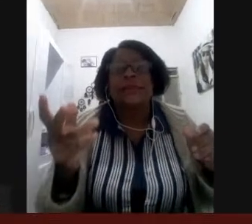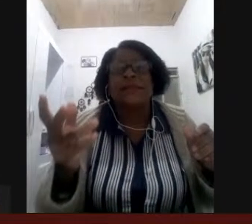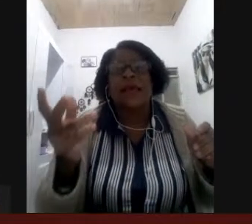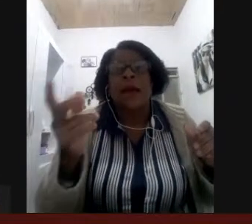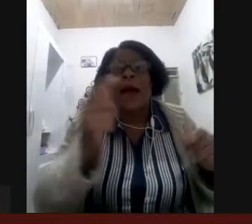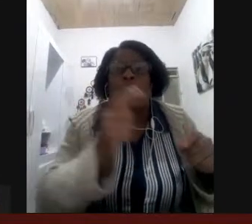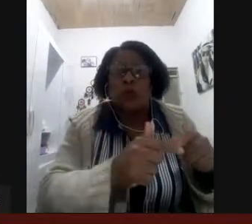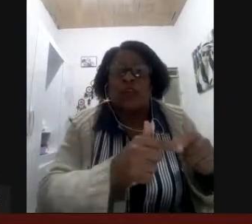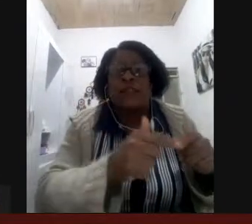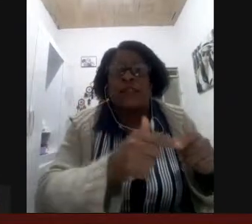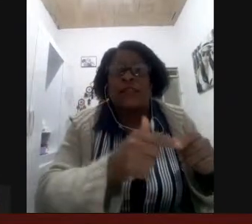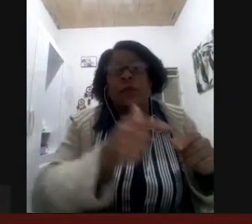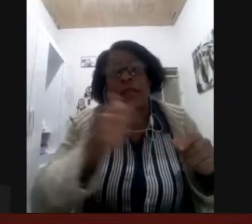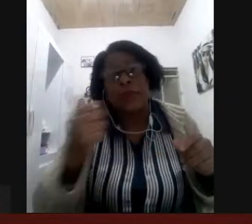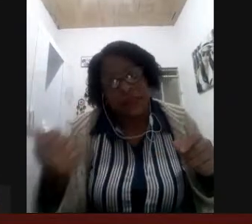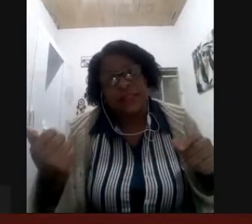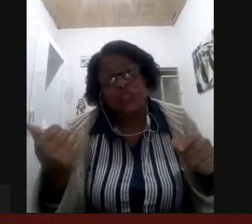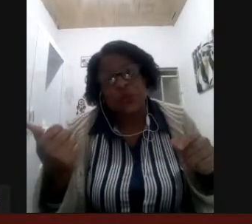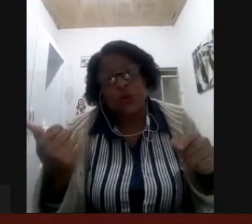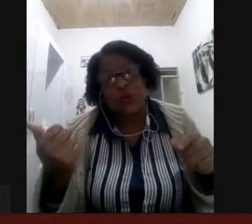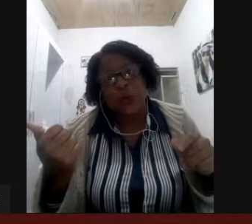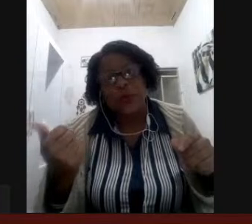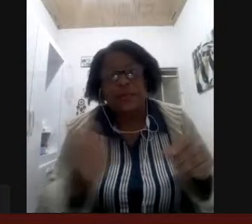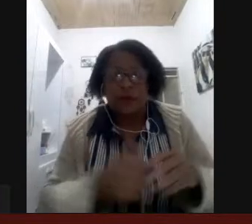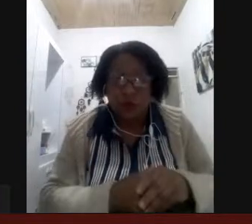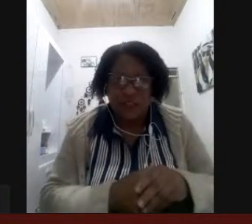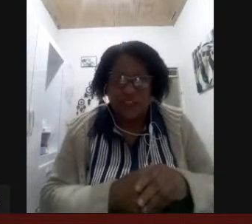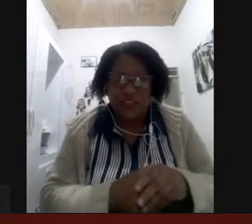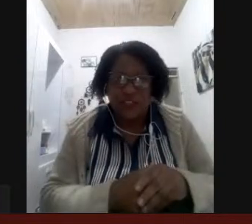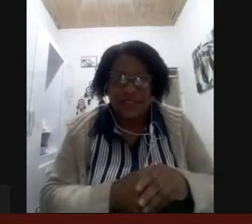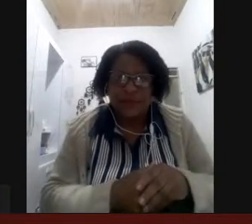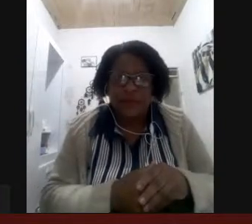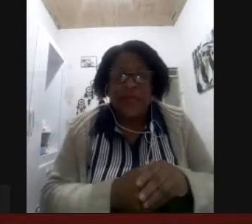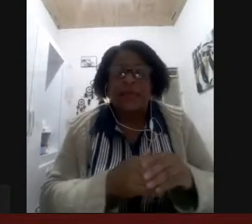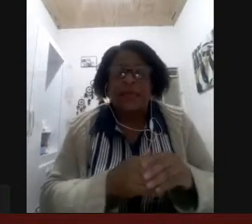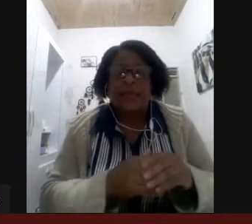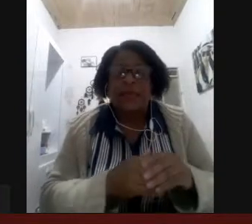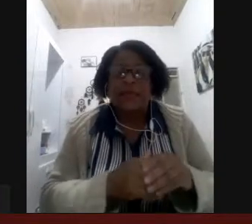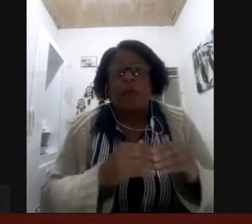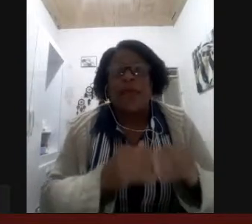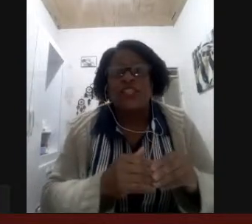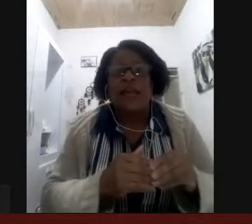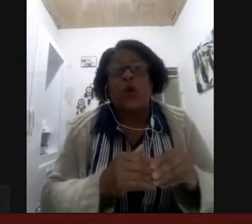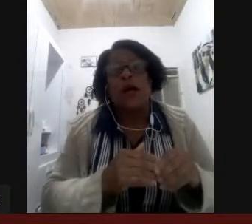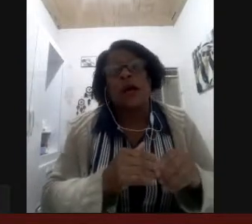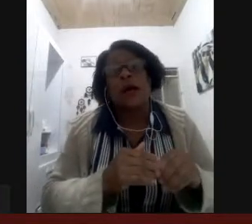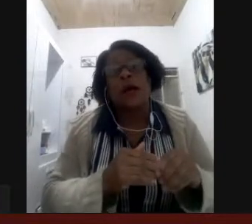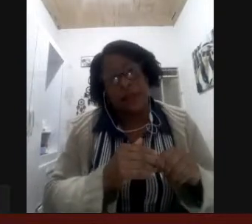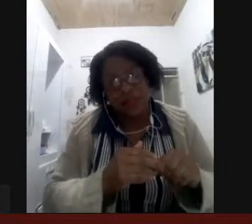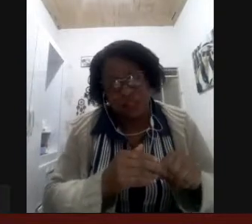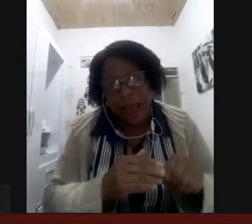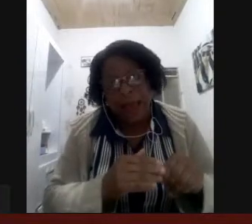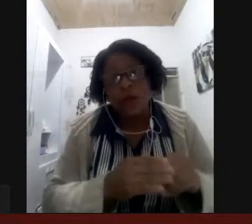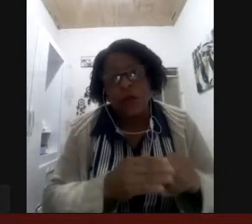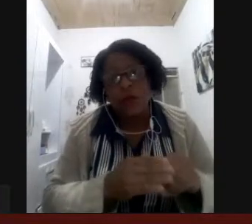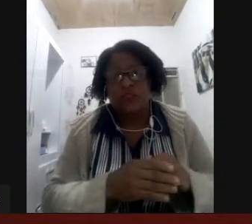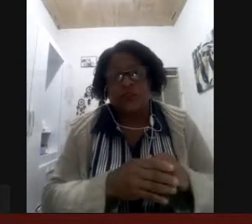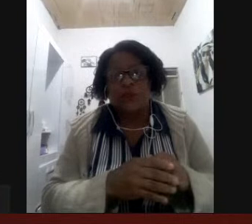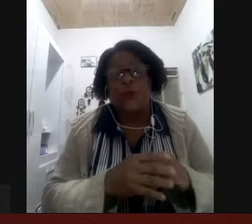o surdo fazendo Libras transmitiu o português para os ouvintes então ele é o mediador deste par linguístico o que